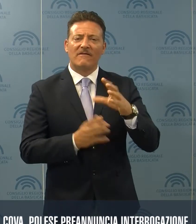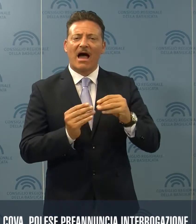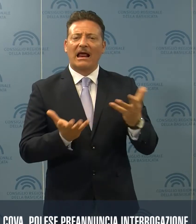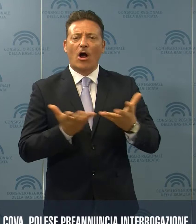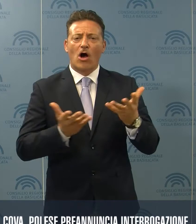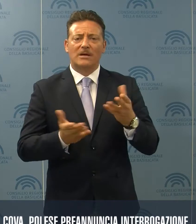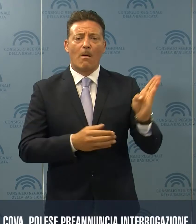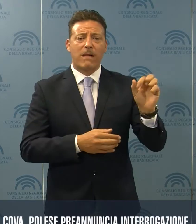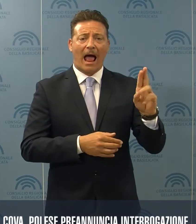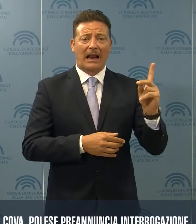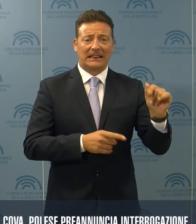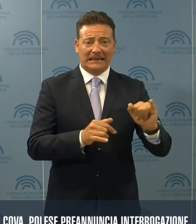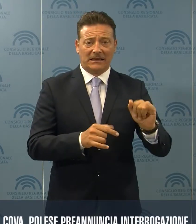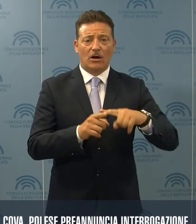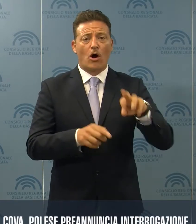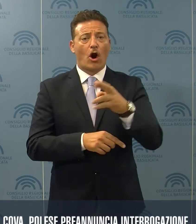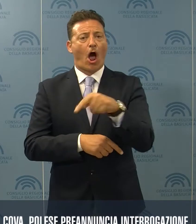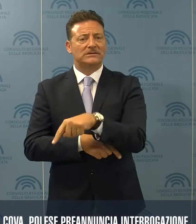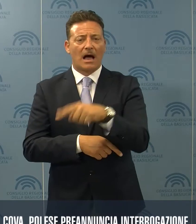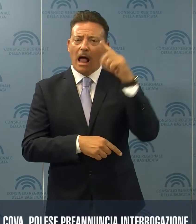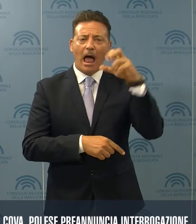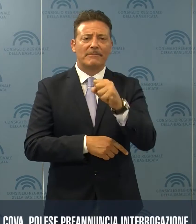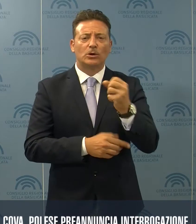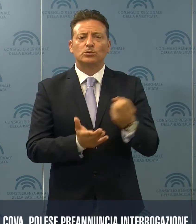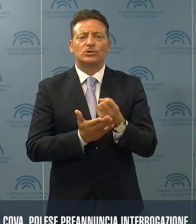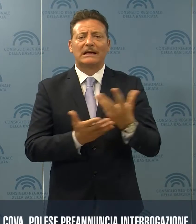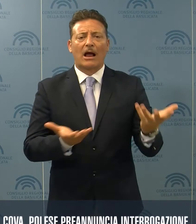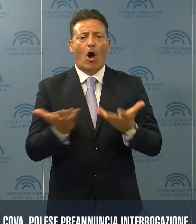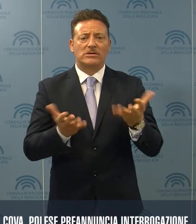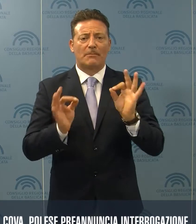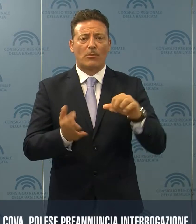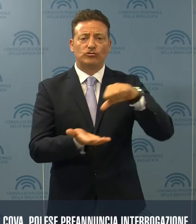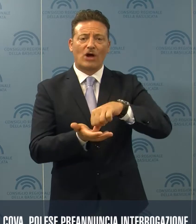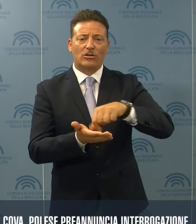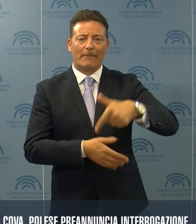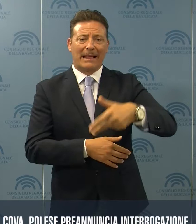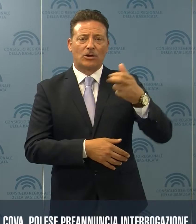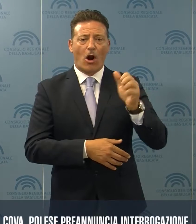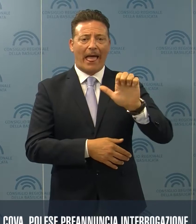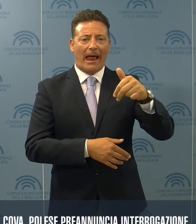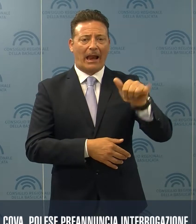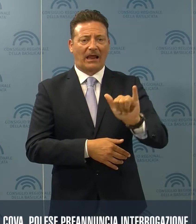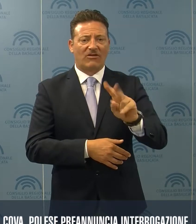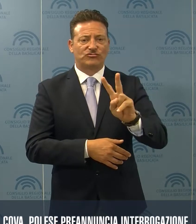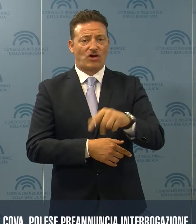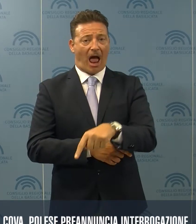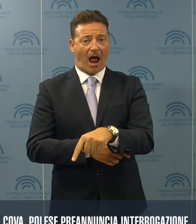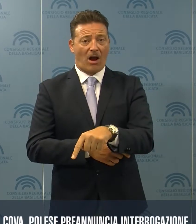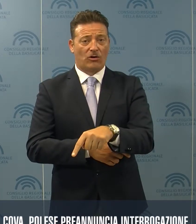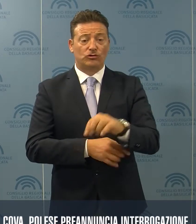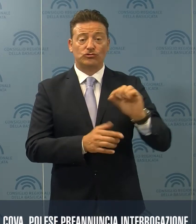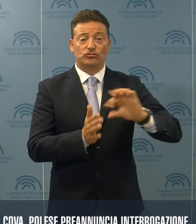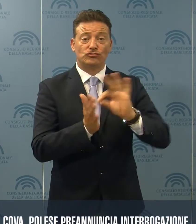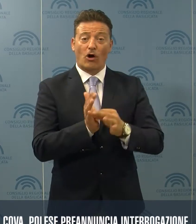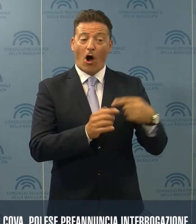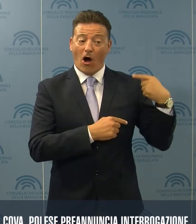Rosa e Bardi per comprendere cosa sta avvenendo al centro Olieni di Vigiano, dove da alcuni